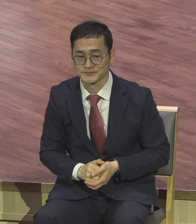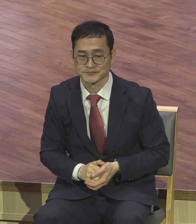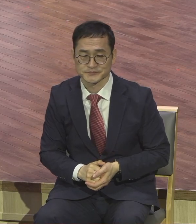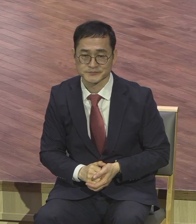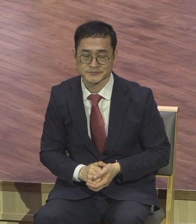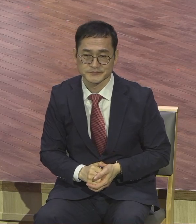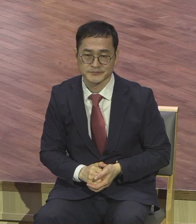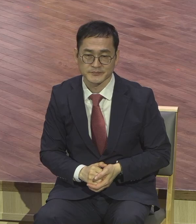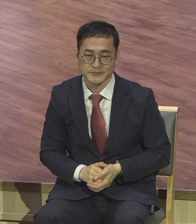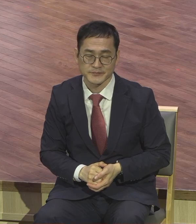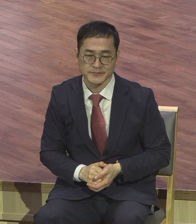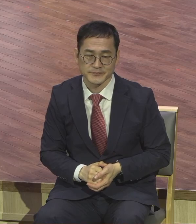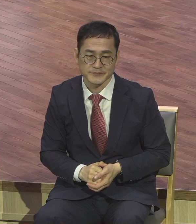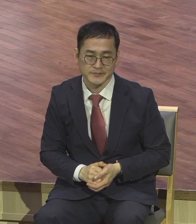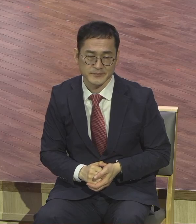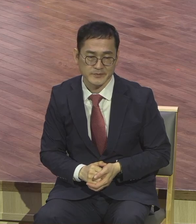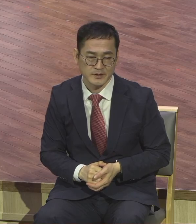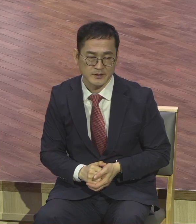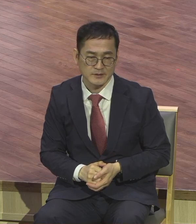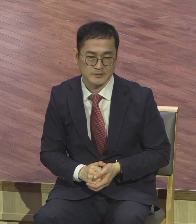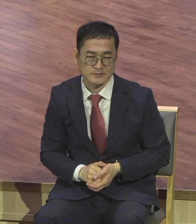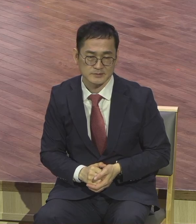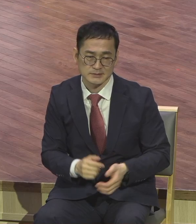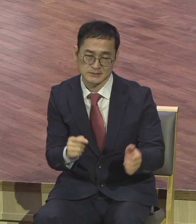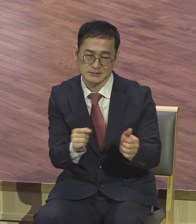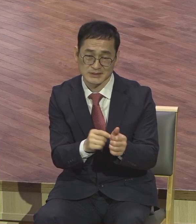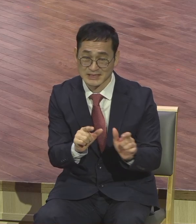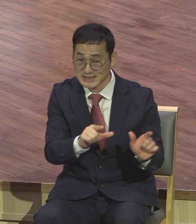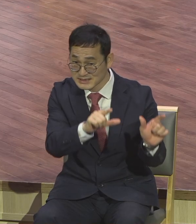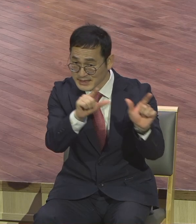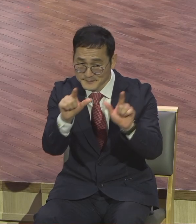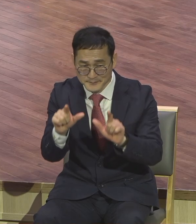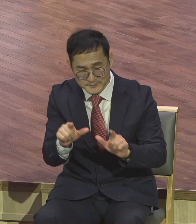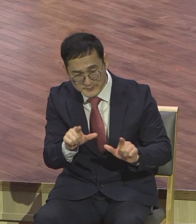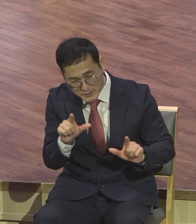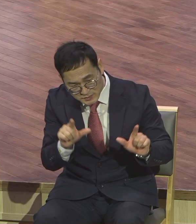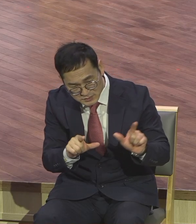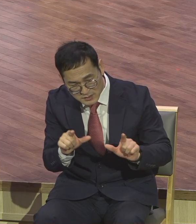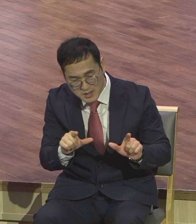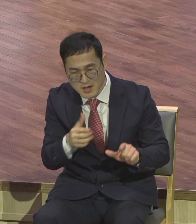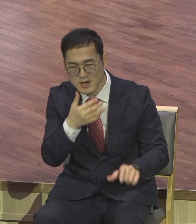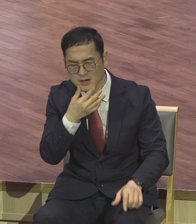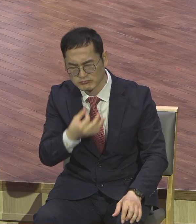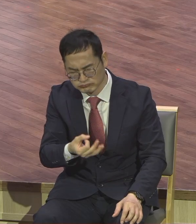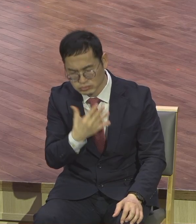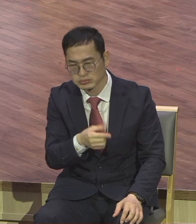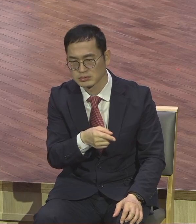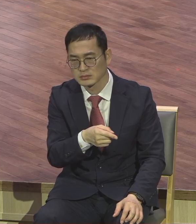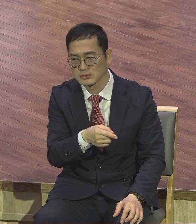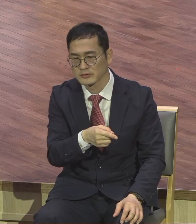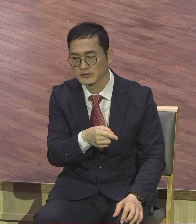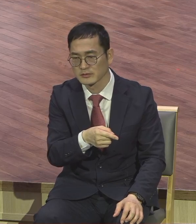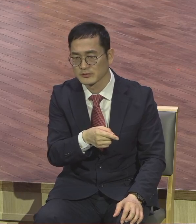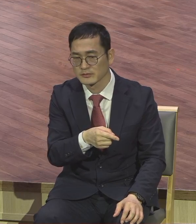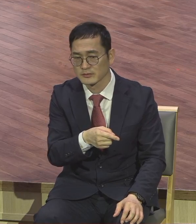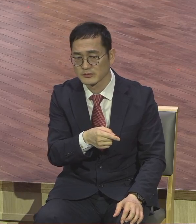말할 정도로 그 삶은 안타까움 그 자체였어요. 왜 이런 삶을 가른유다가 살았는가